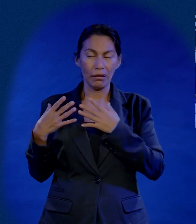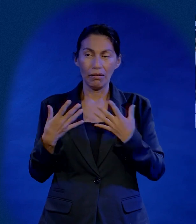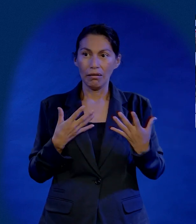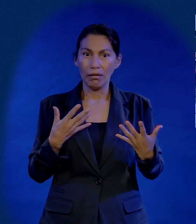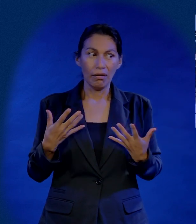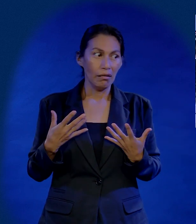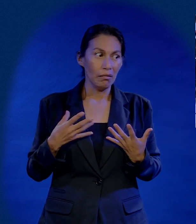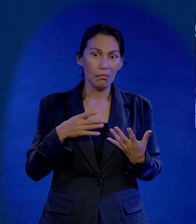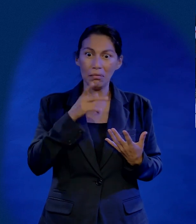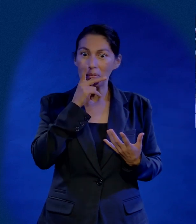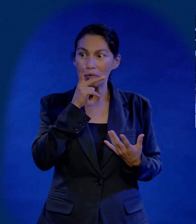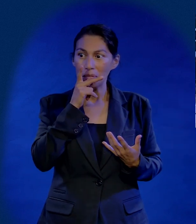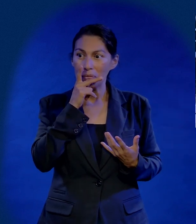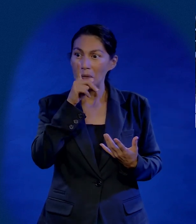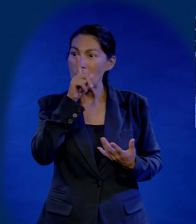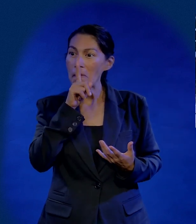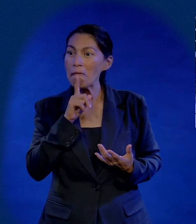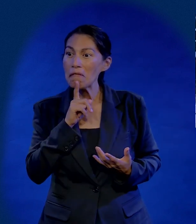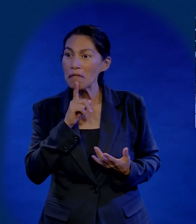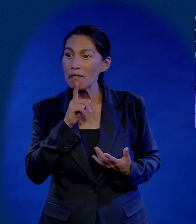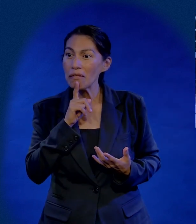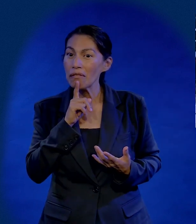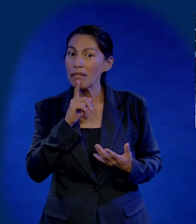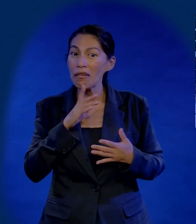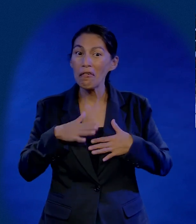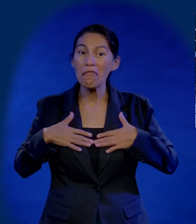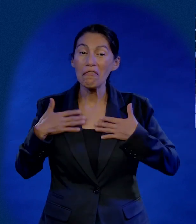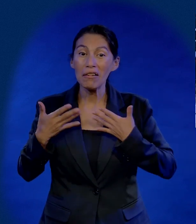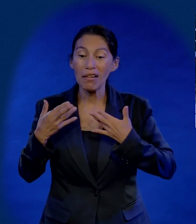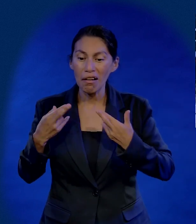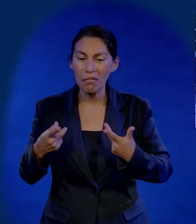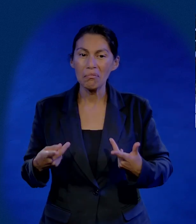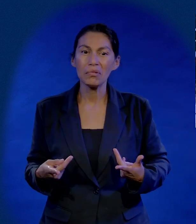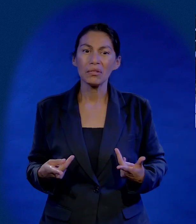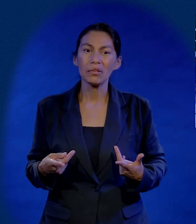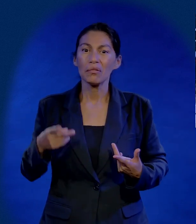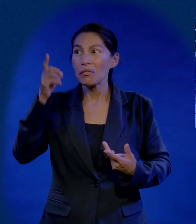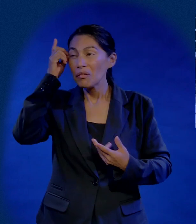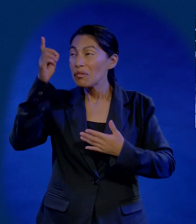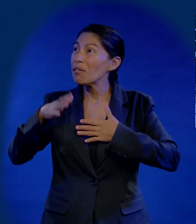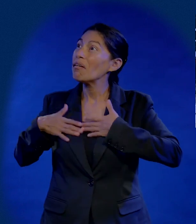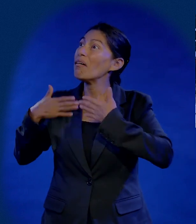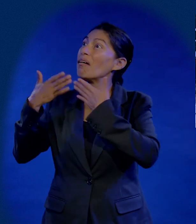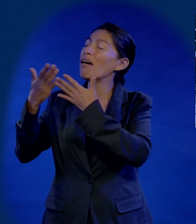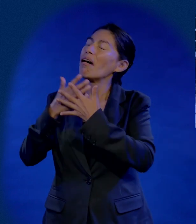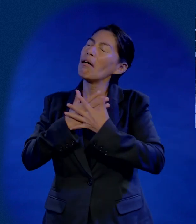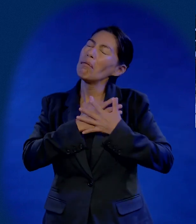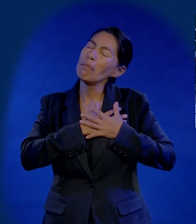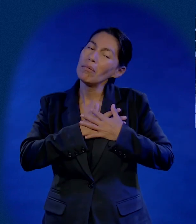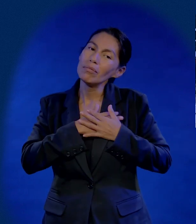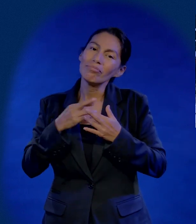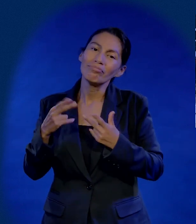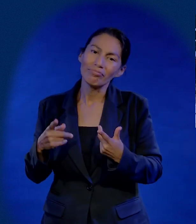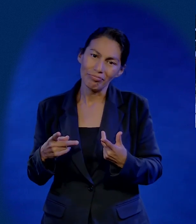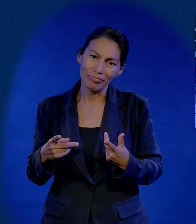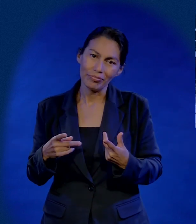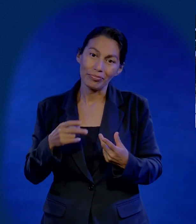Me mentiste, papá, en ese momento yo le estoy destruyendo su vida, su confianza, su amor por Dios.